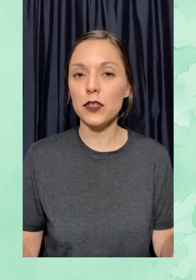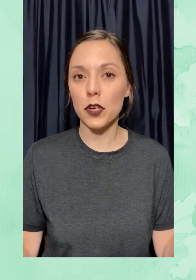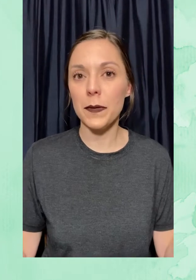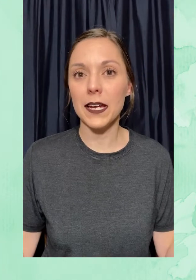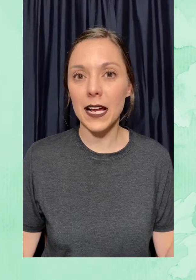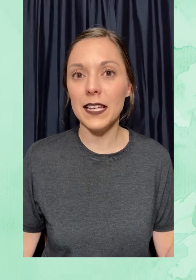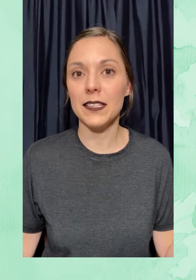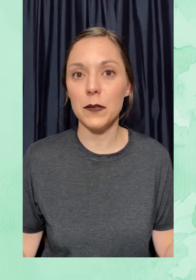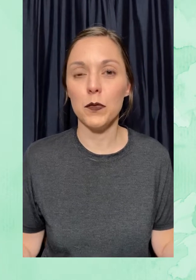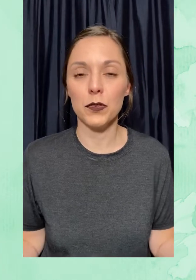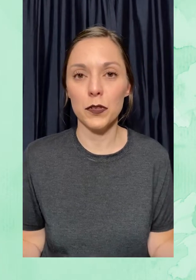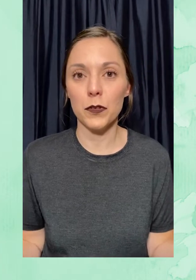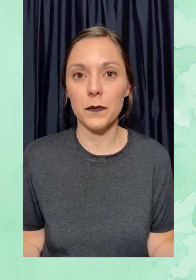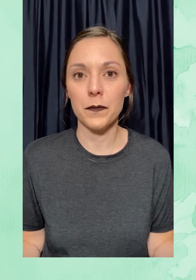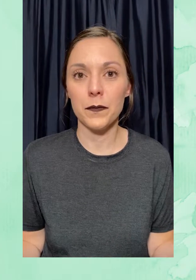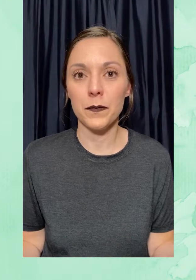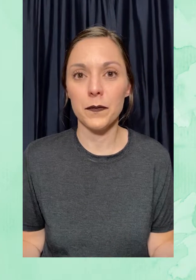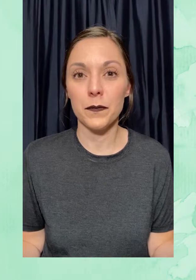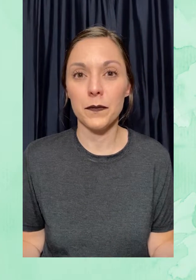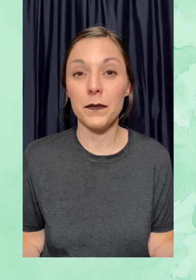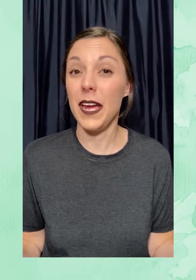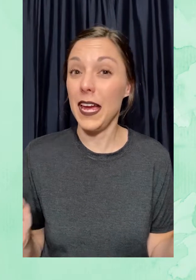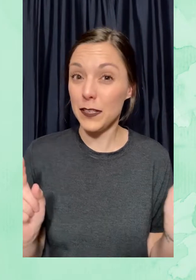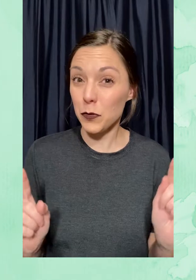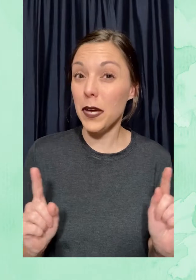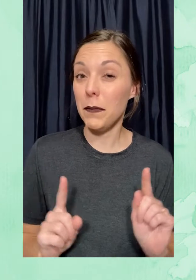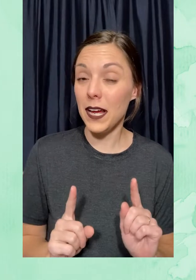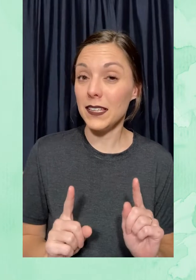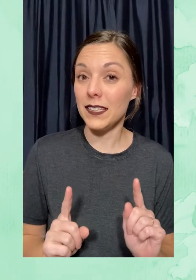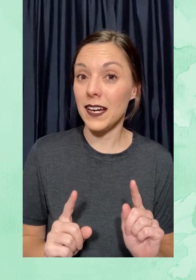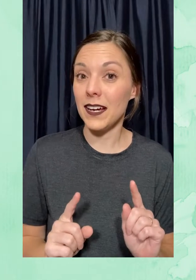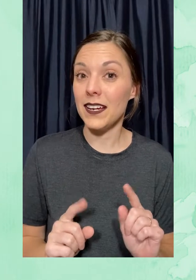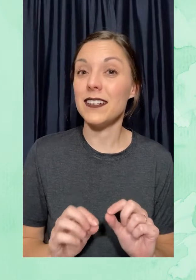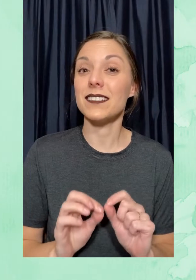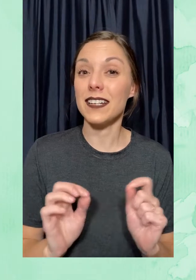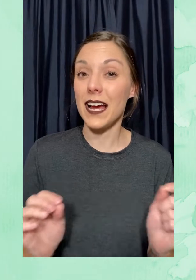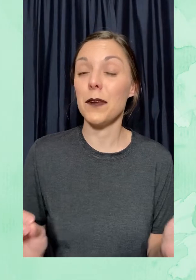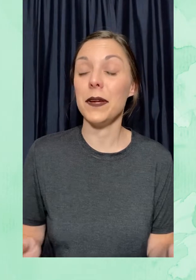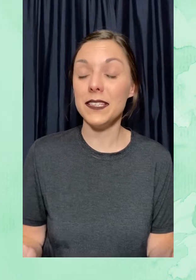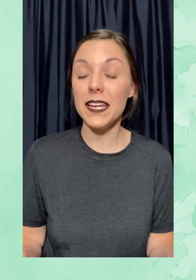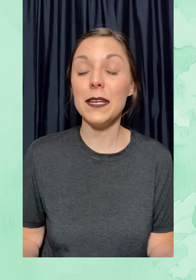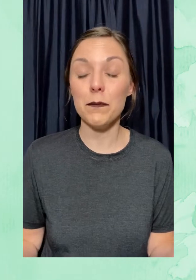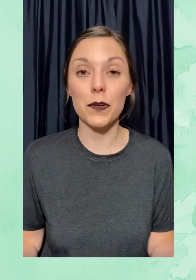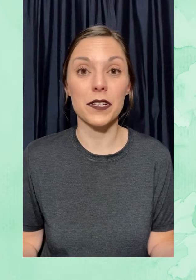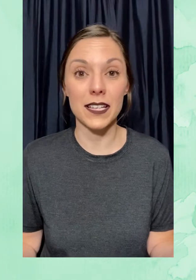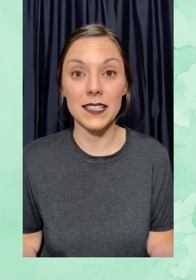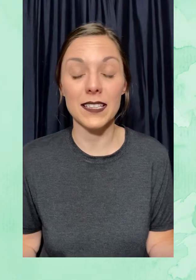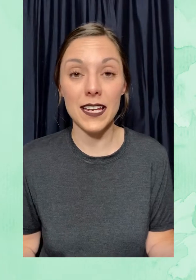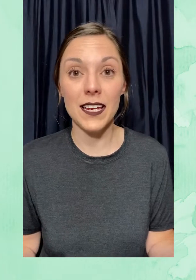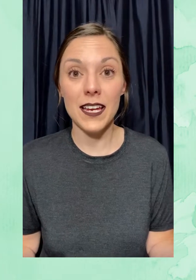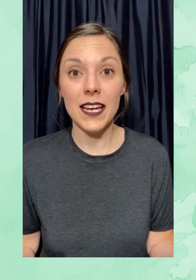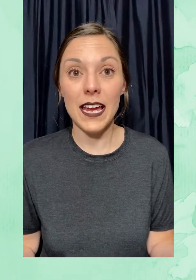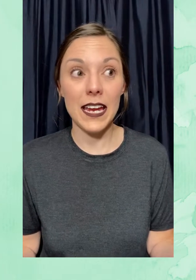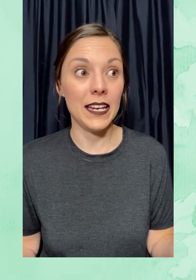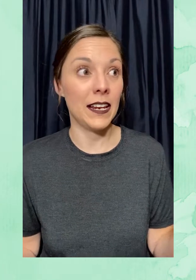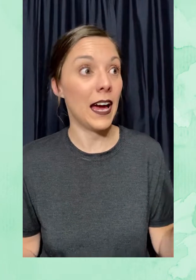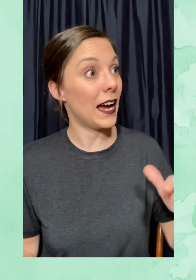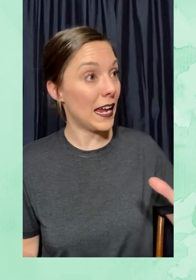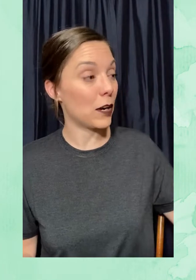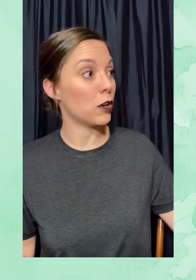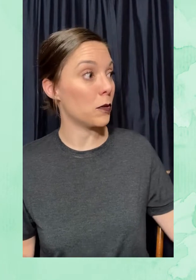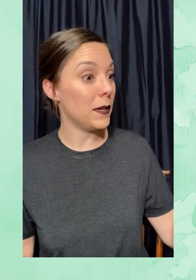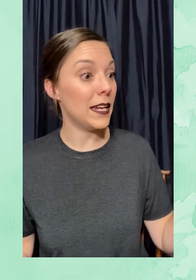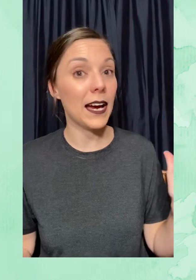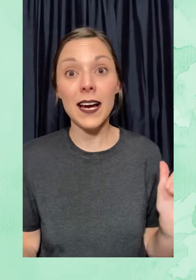zonas tropicales del mundo. Es una planta realmente importante en